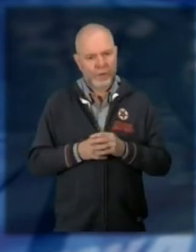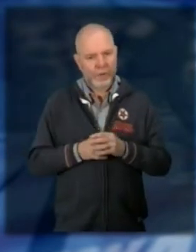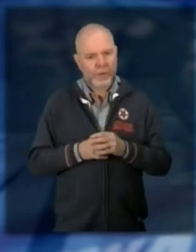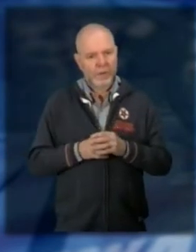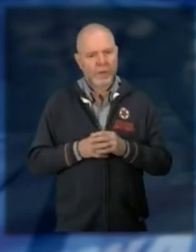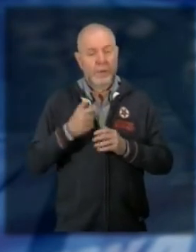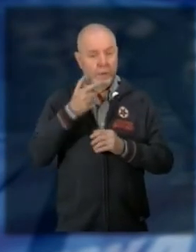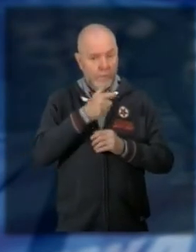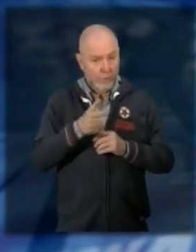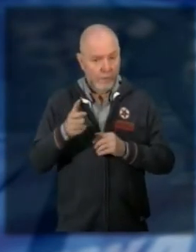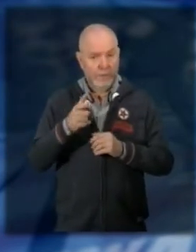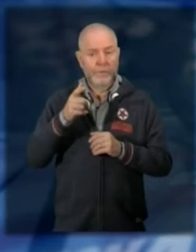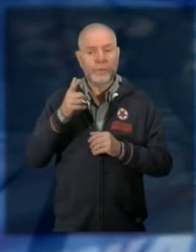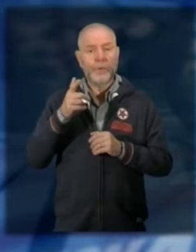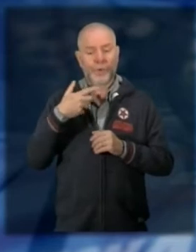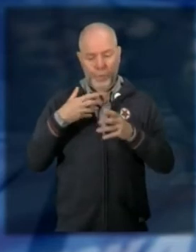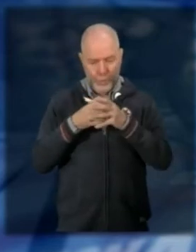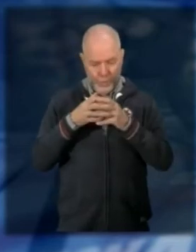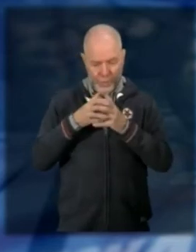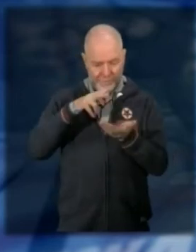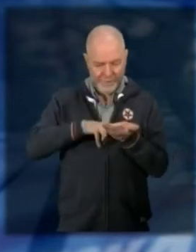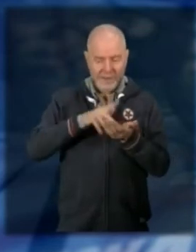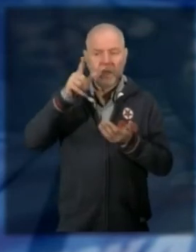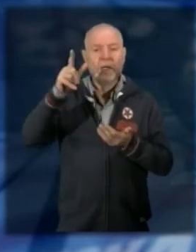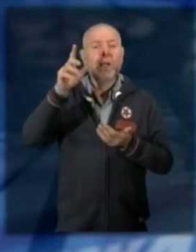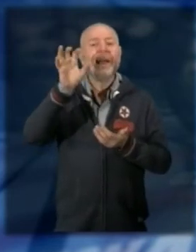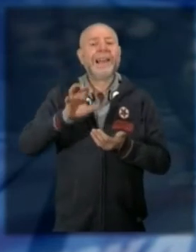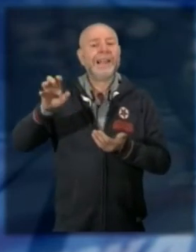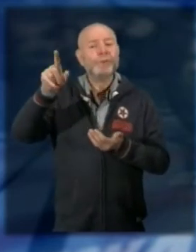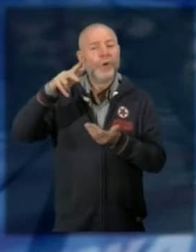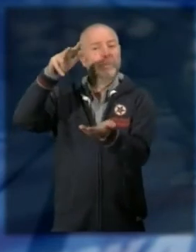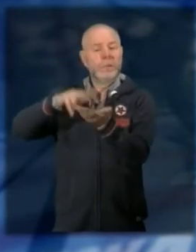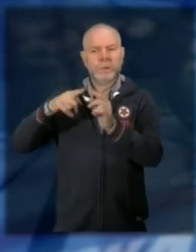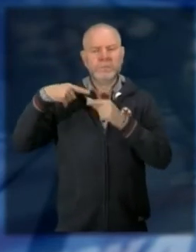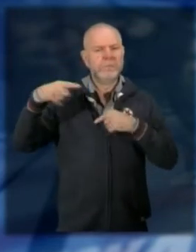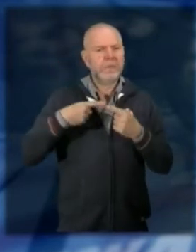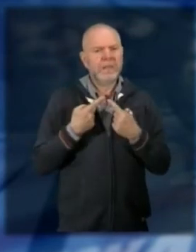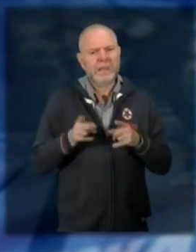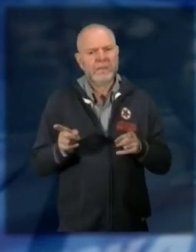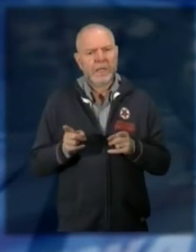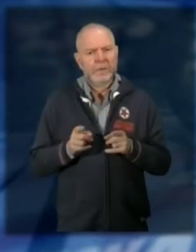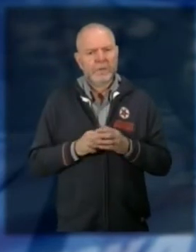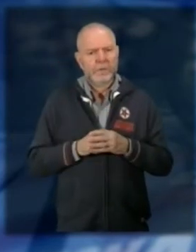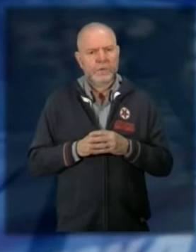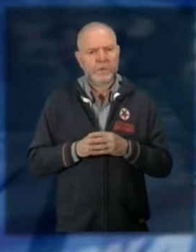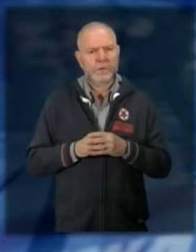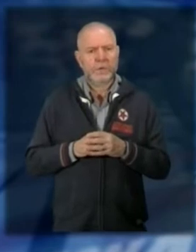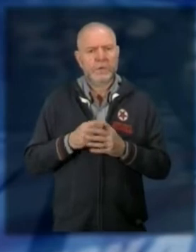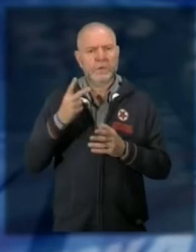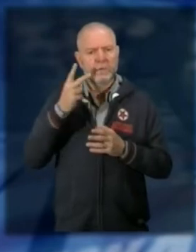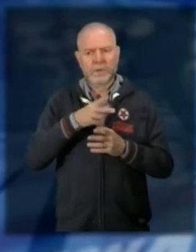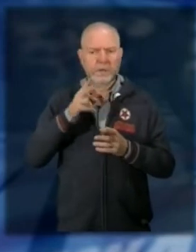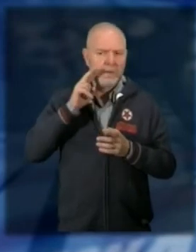differenza tra le aree approvate dall'unione e quelle autorizzate dal competente settore regionale settore che in osso alcuni amministratori